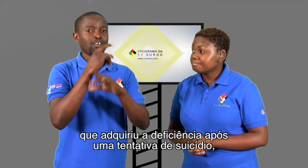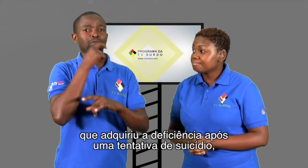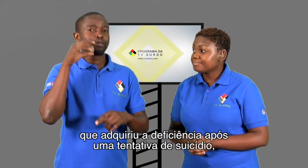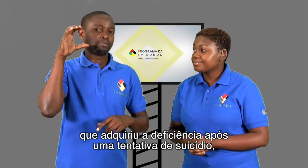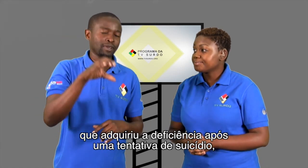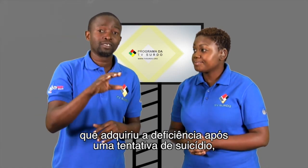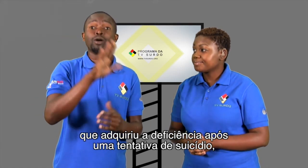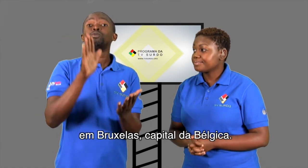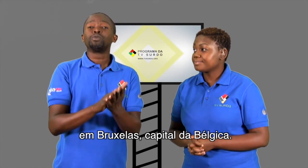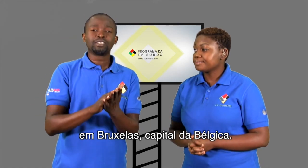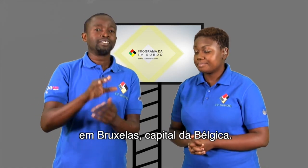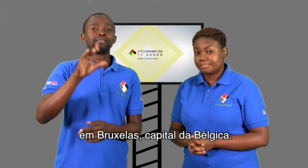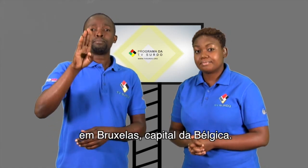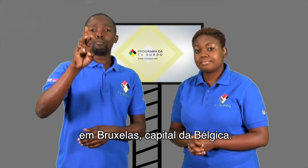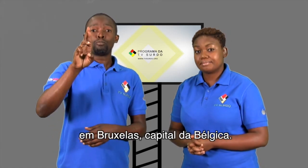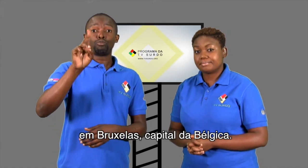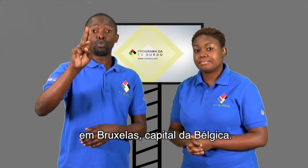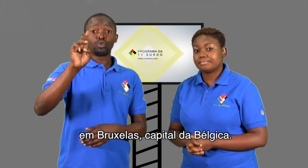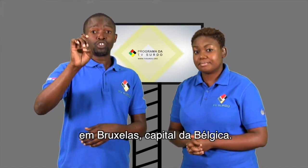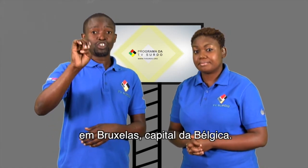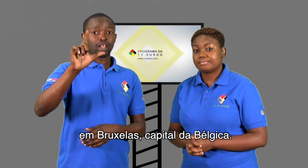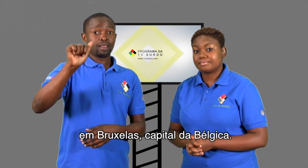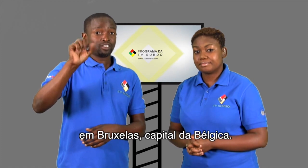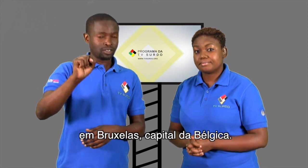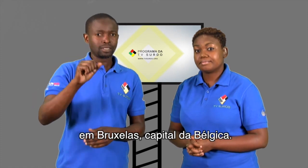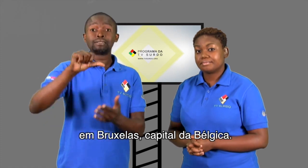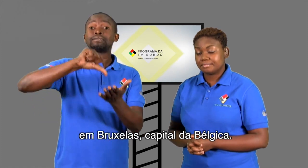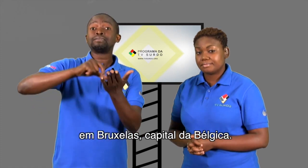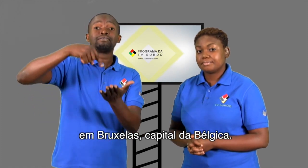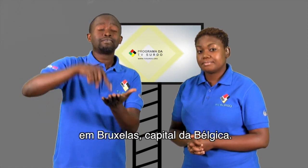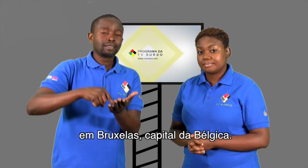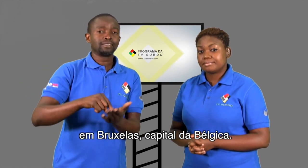tentativa de suicídio em Bruxelas, capital da Bélgica.